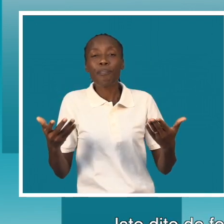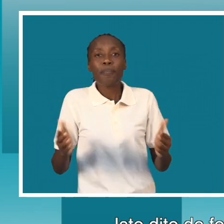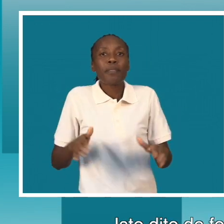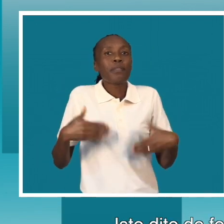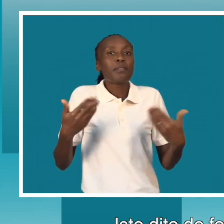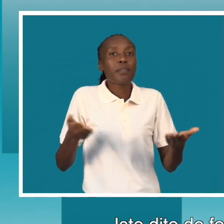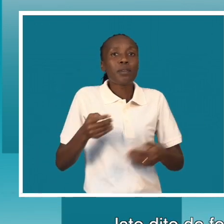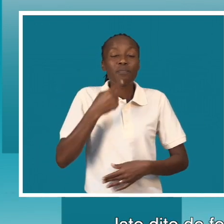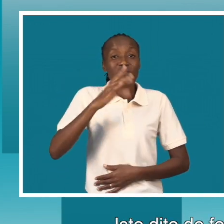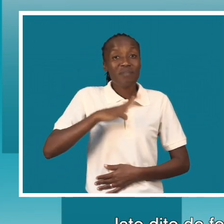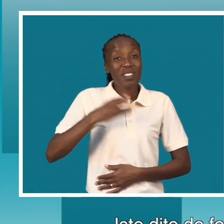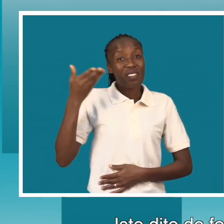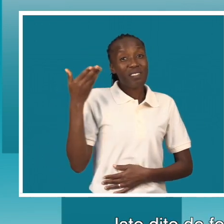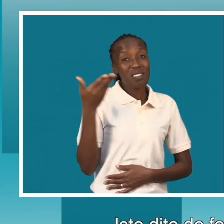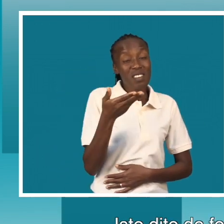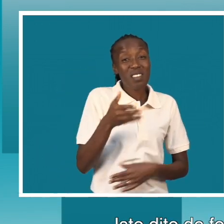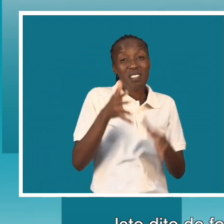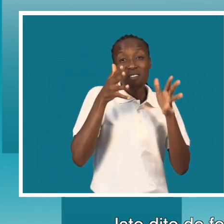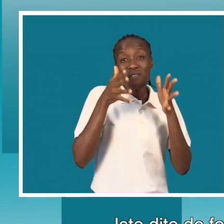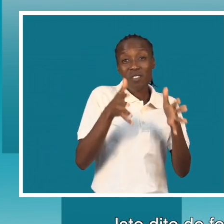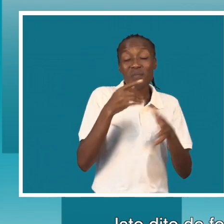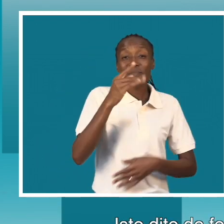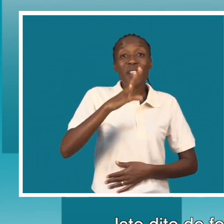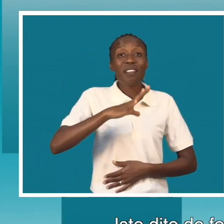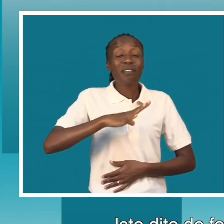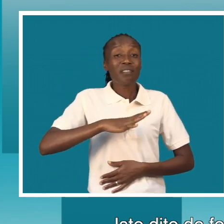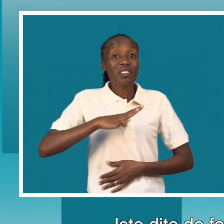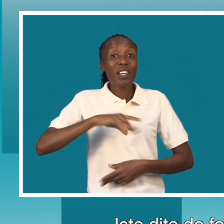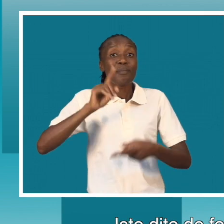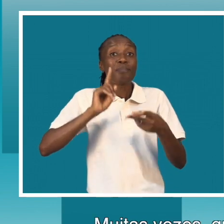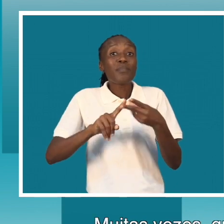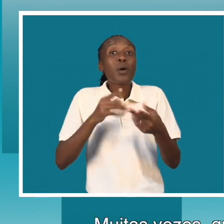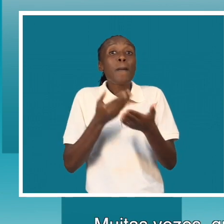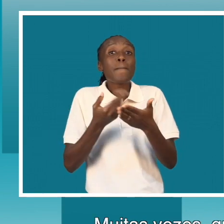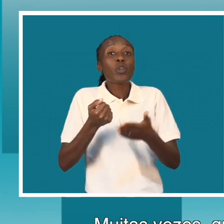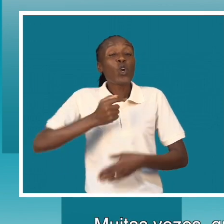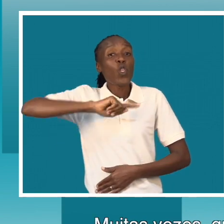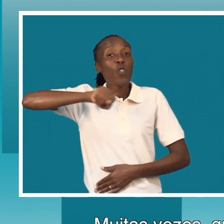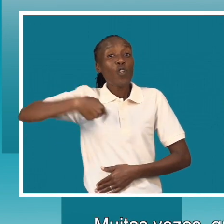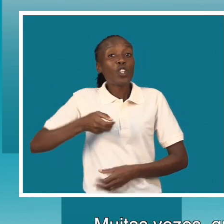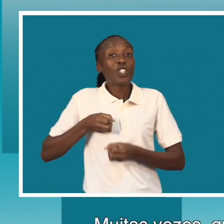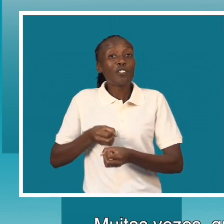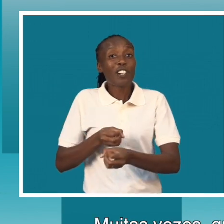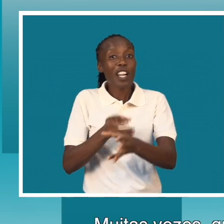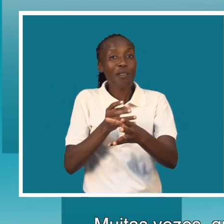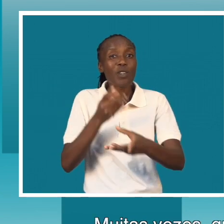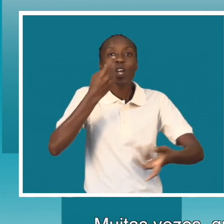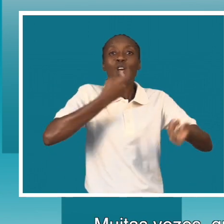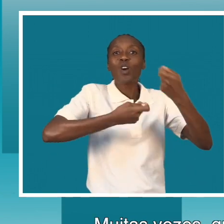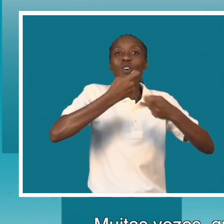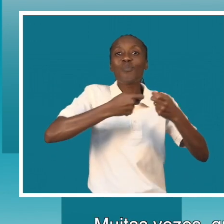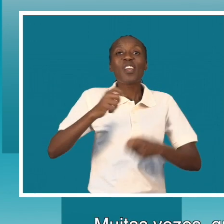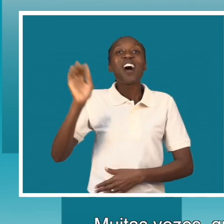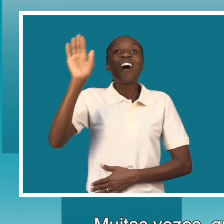isto de forma muito cala, terra-terra. Porque, às vezes, quando a gente fala de economia azul, pensa em